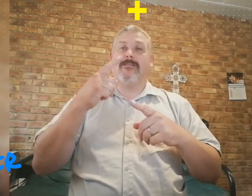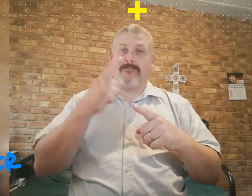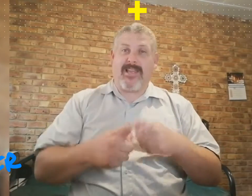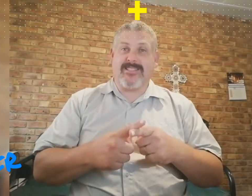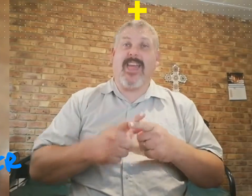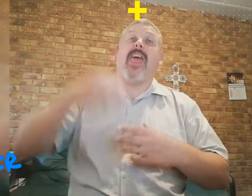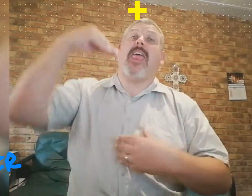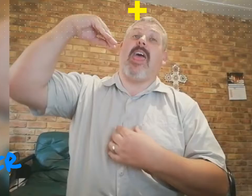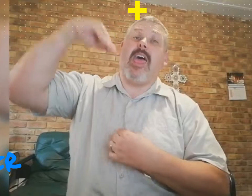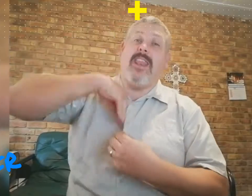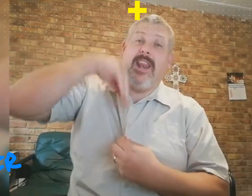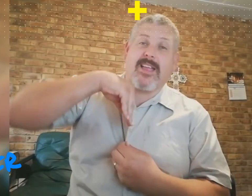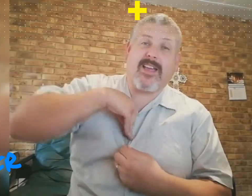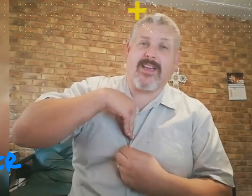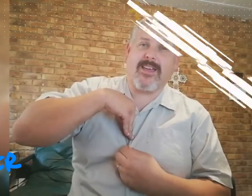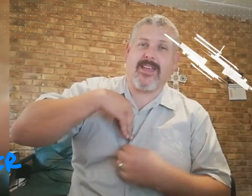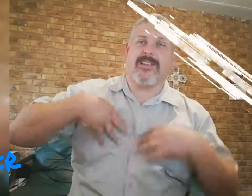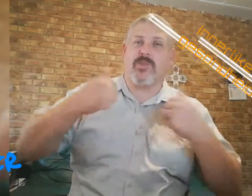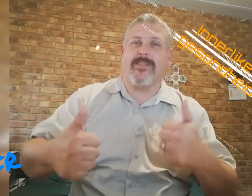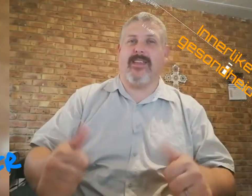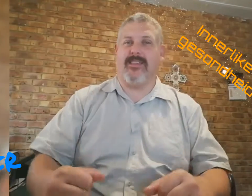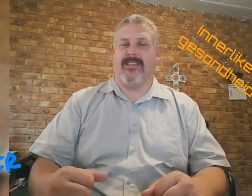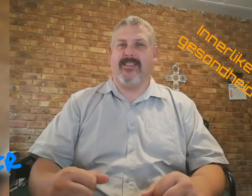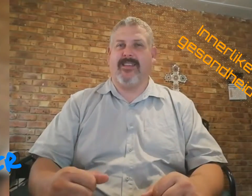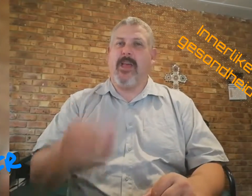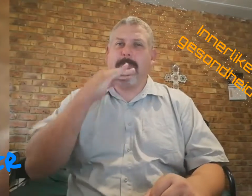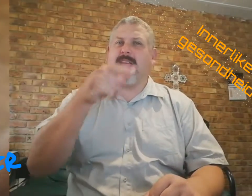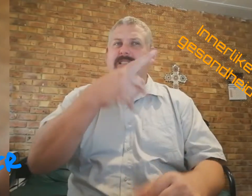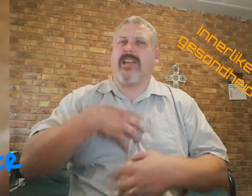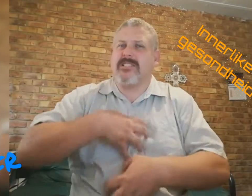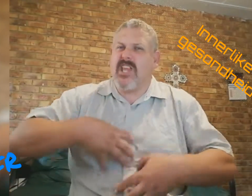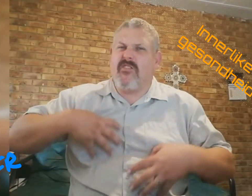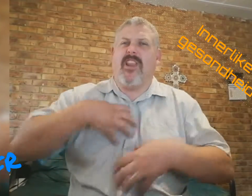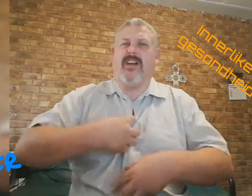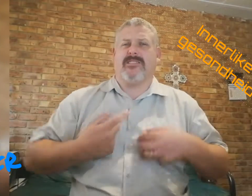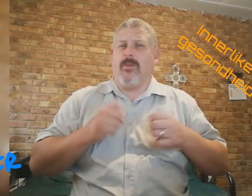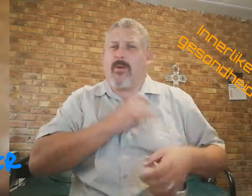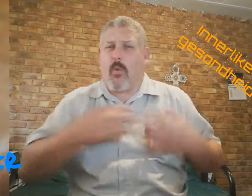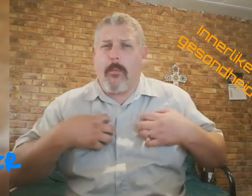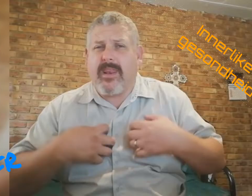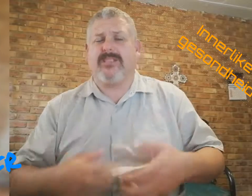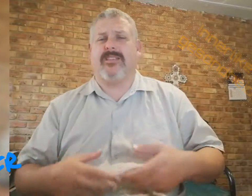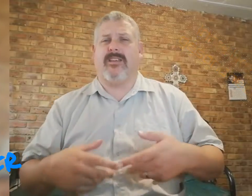plus, innerlijke gezondheid, teken sy stuvelinge, sy bekommenderse,